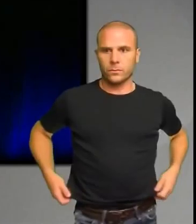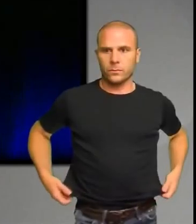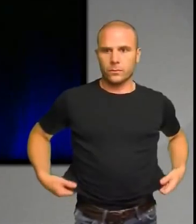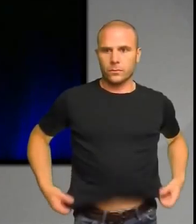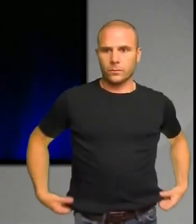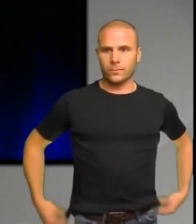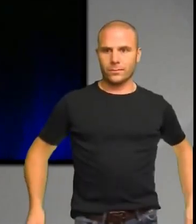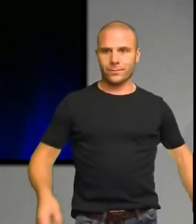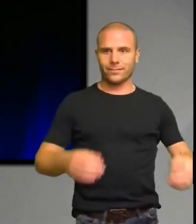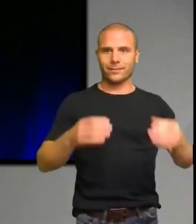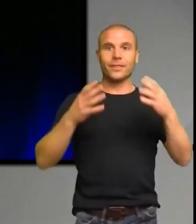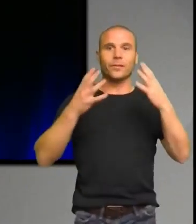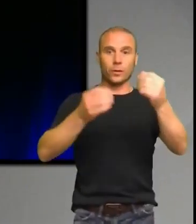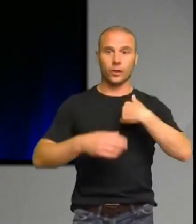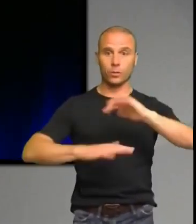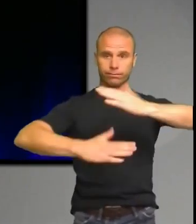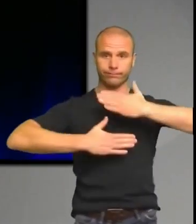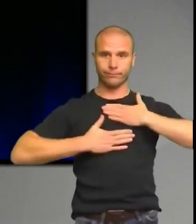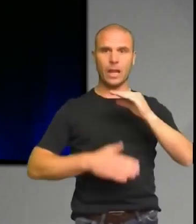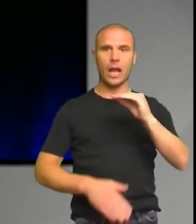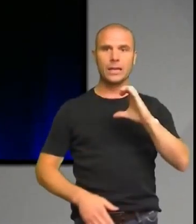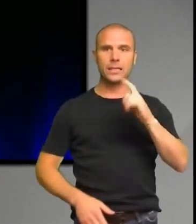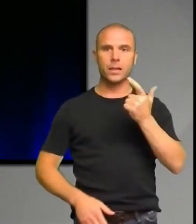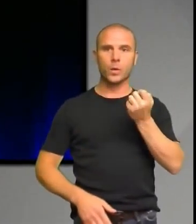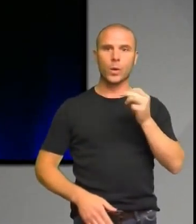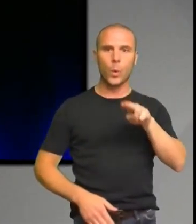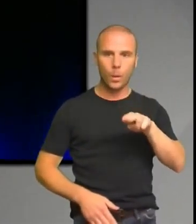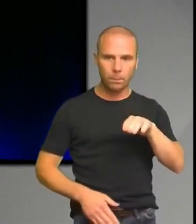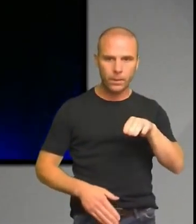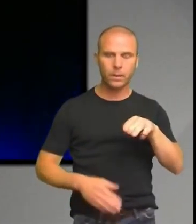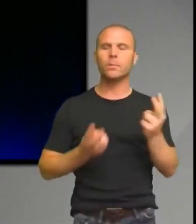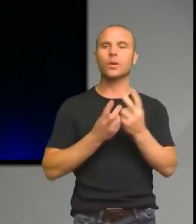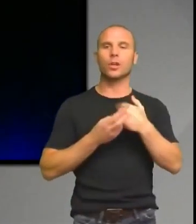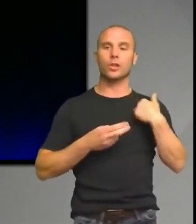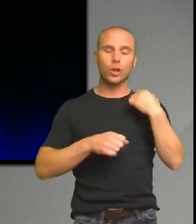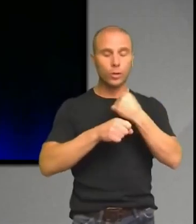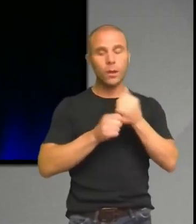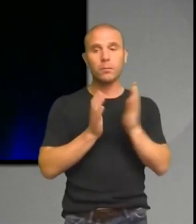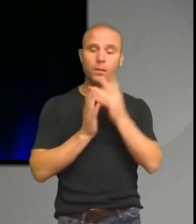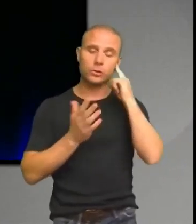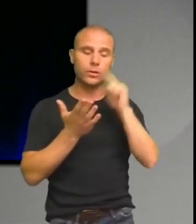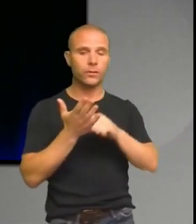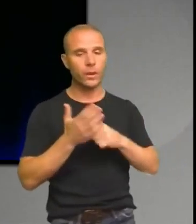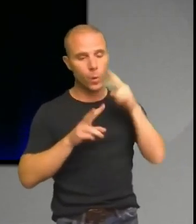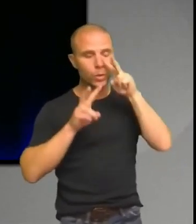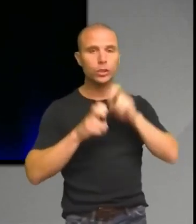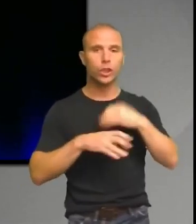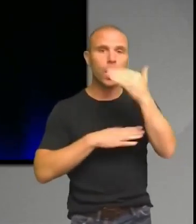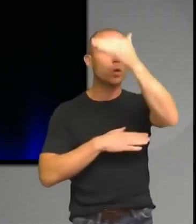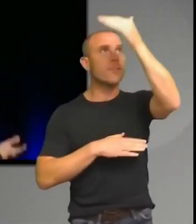Jag är astronom. Det betyder att jag arbetar med att undersöka universum, hur kosmos har utvecklats över tid och försöker förstå